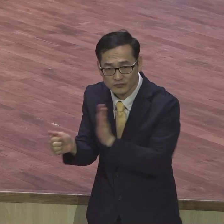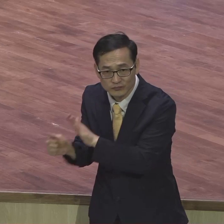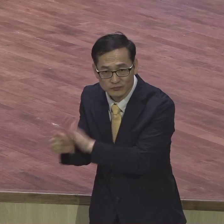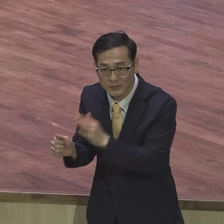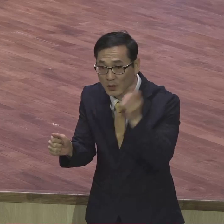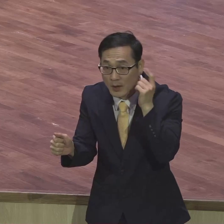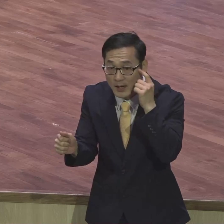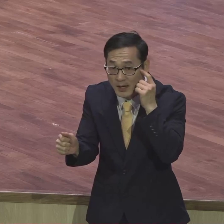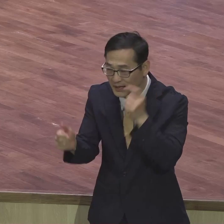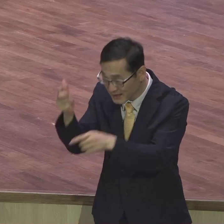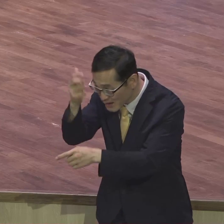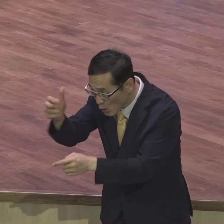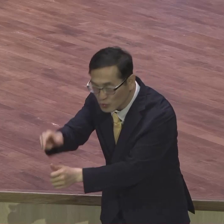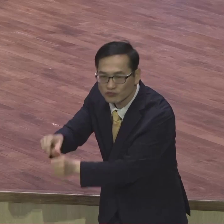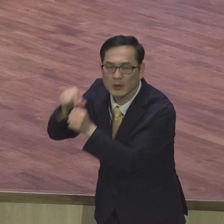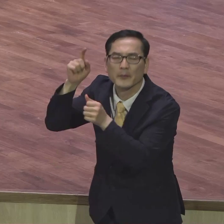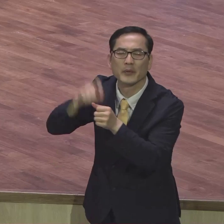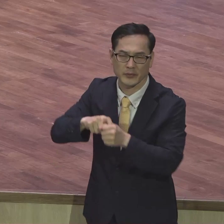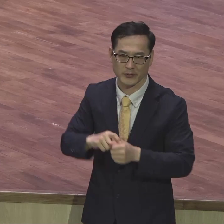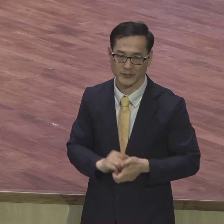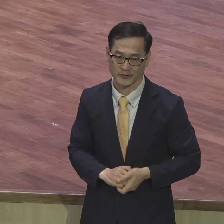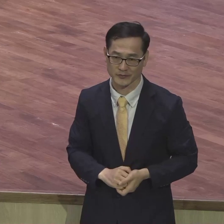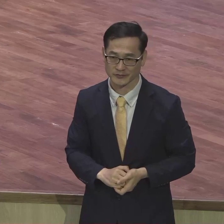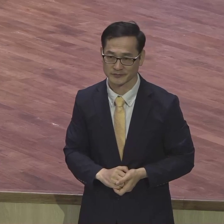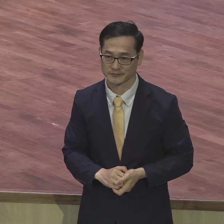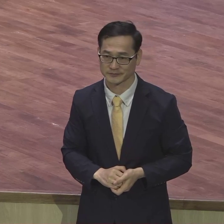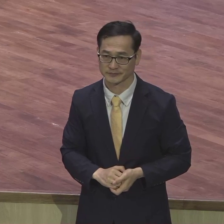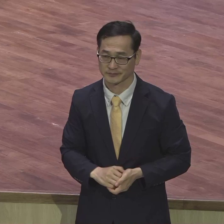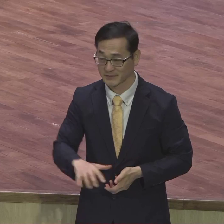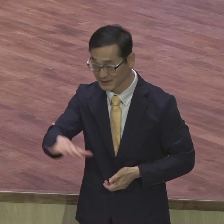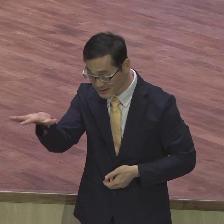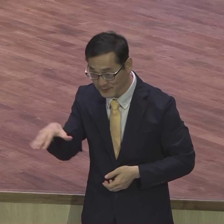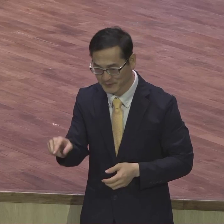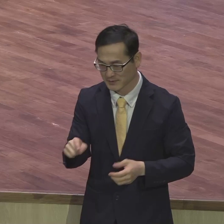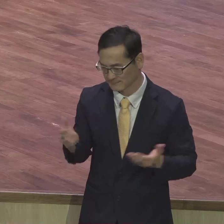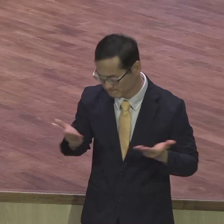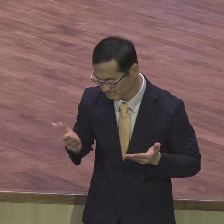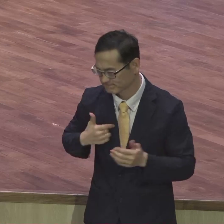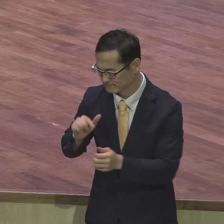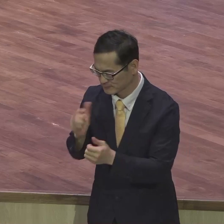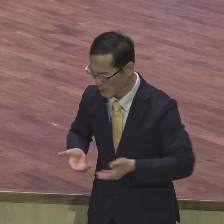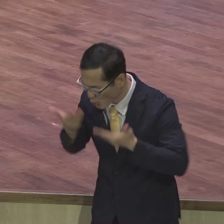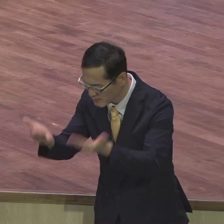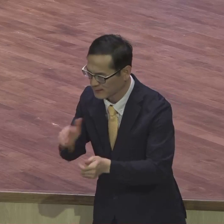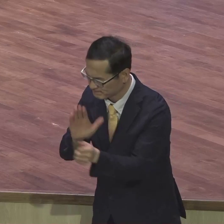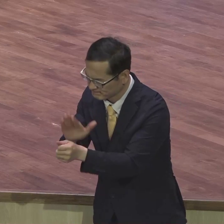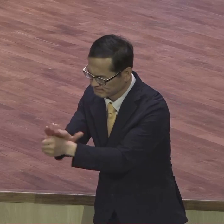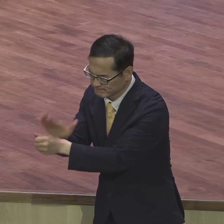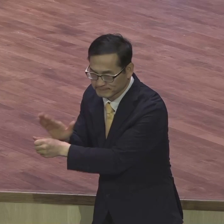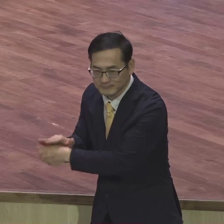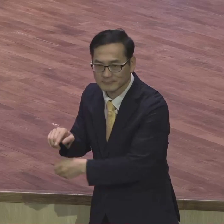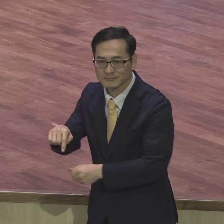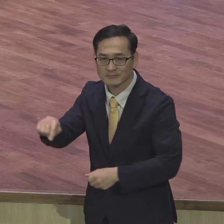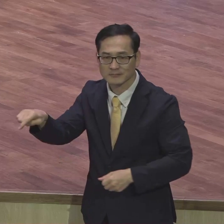그 일을 통해서 그 사람들 치유해 주어서 안 걸린 맥달 동안 치유해 주어서